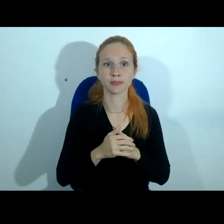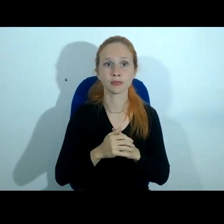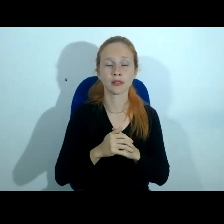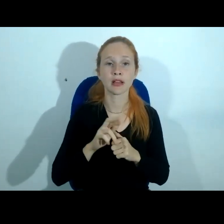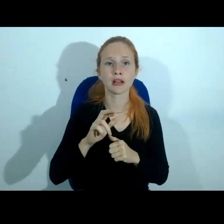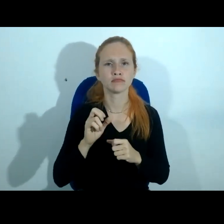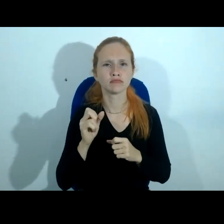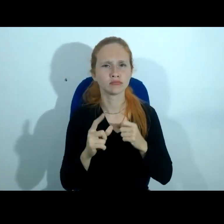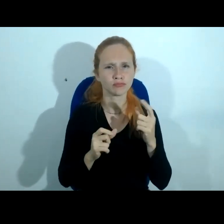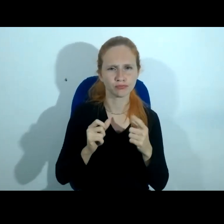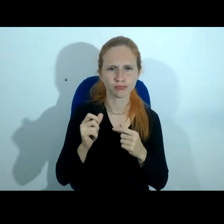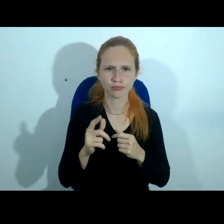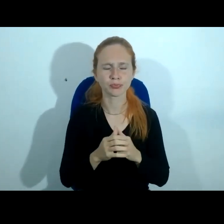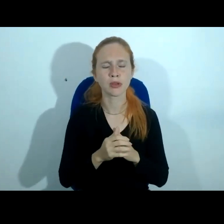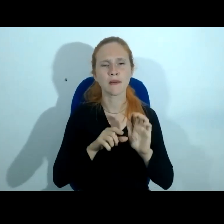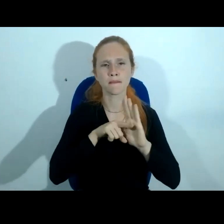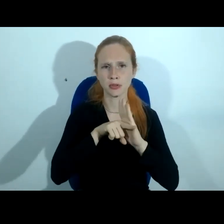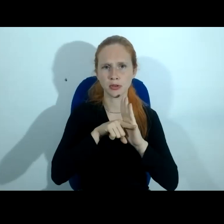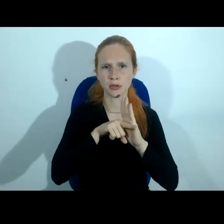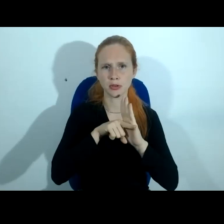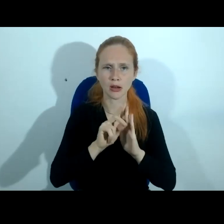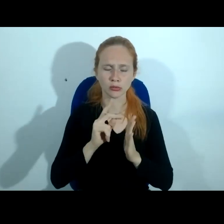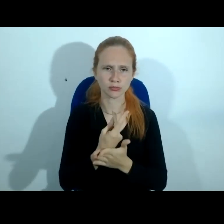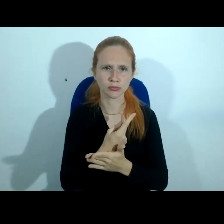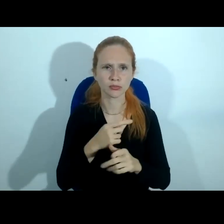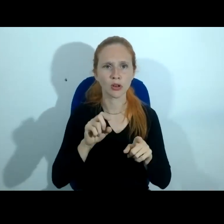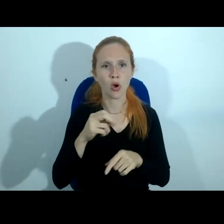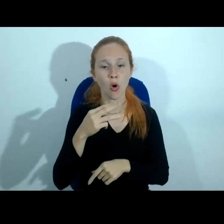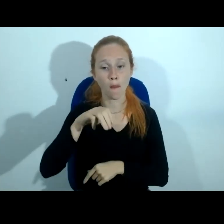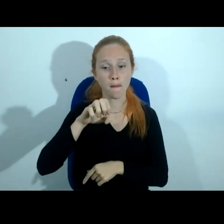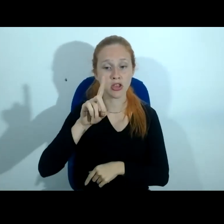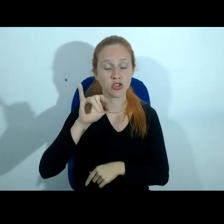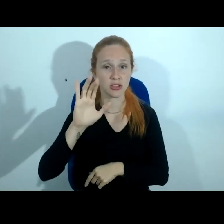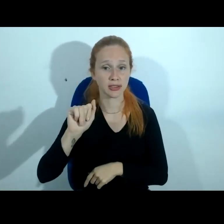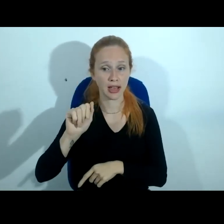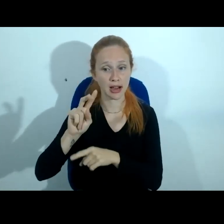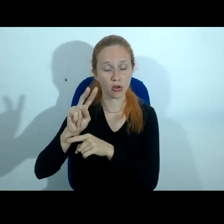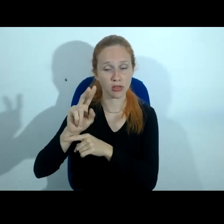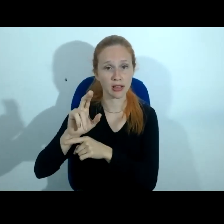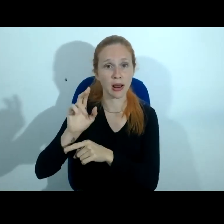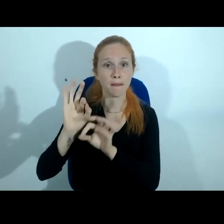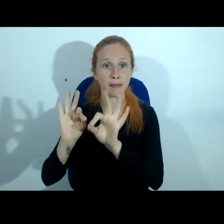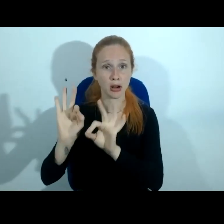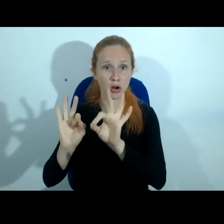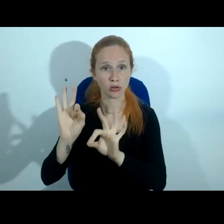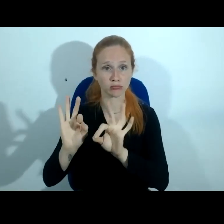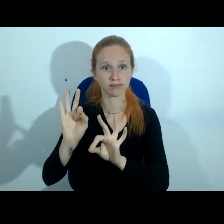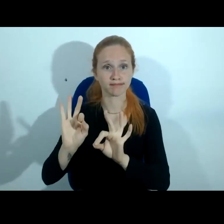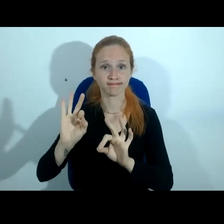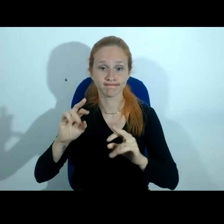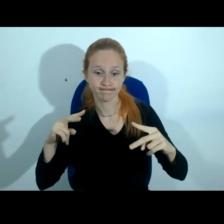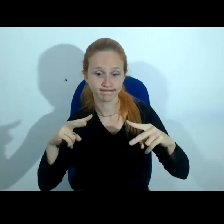vezes, dentro de um inquérito policial ou numa medida cautelar preparatória, se defrontam.